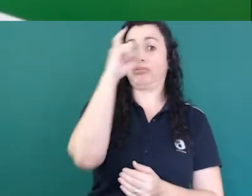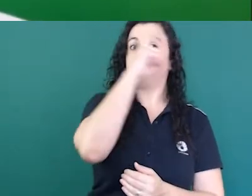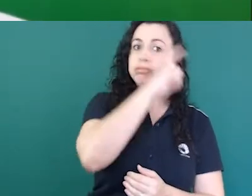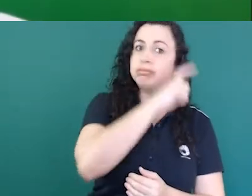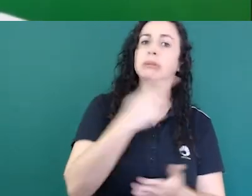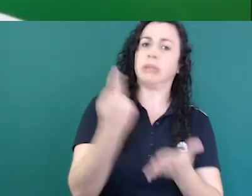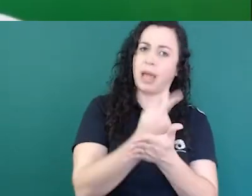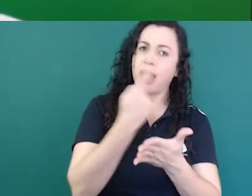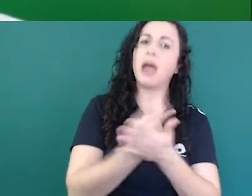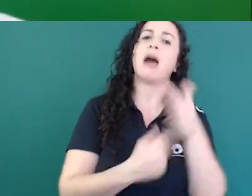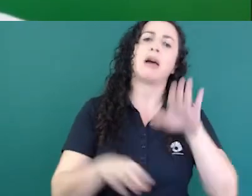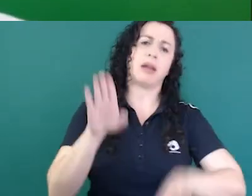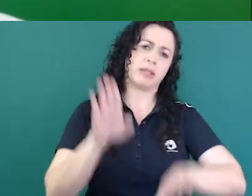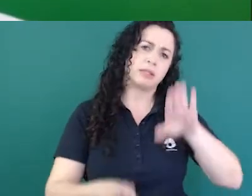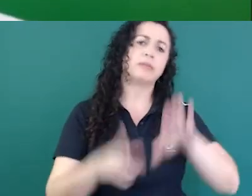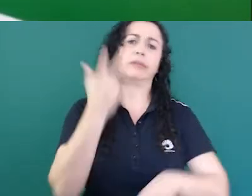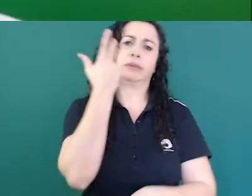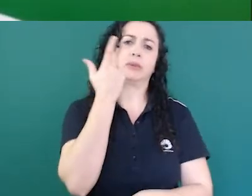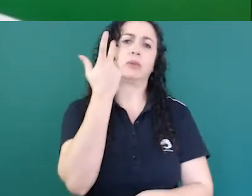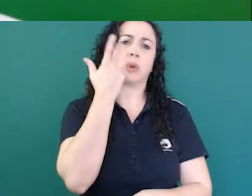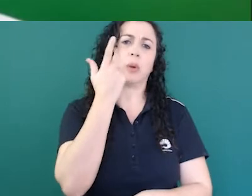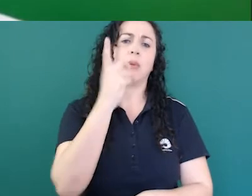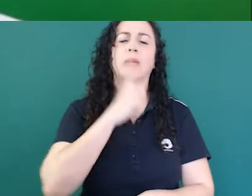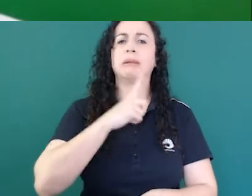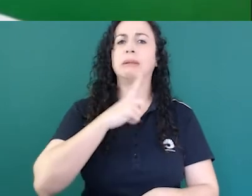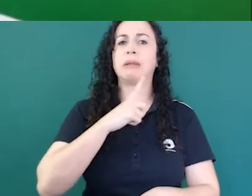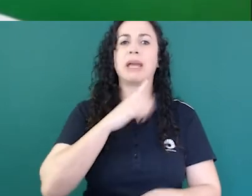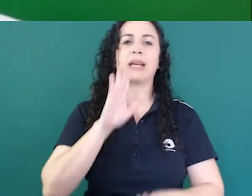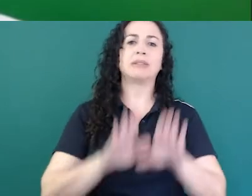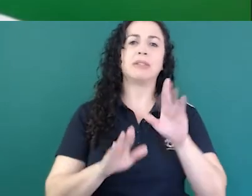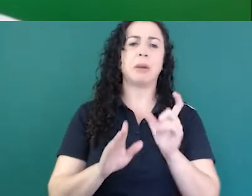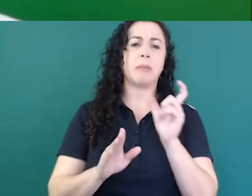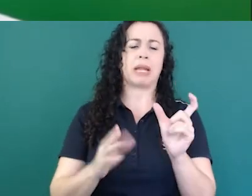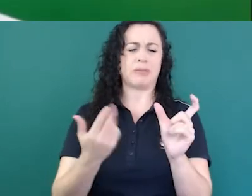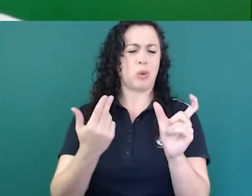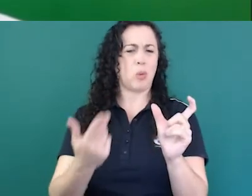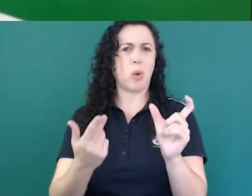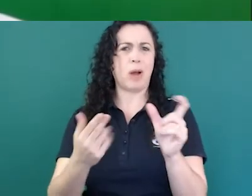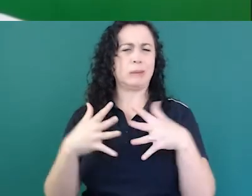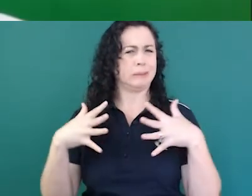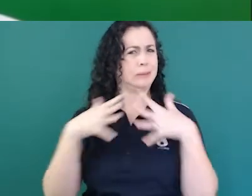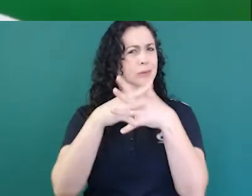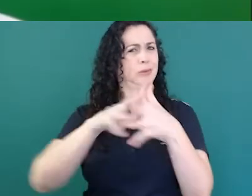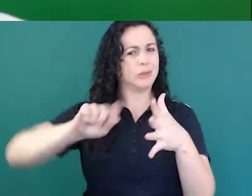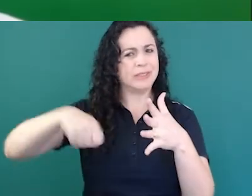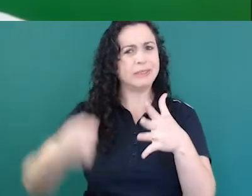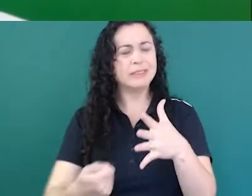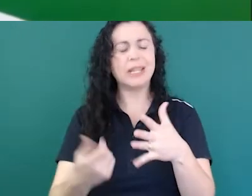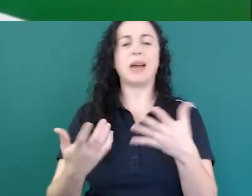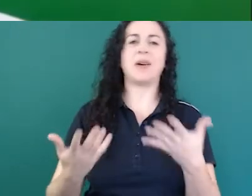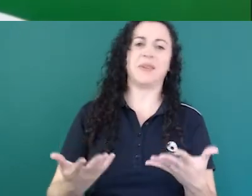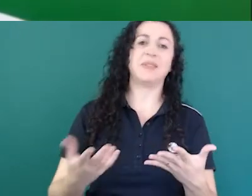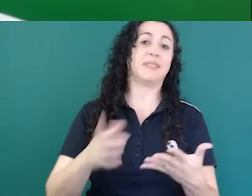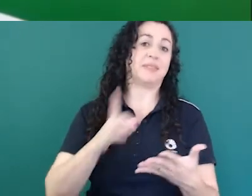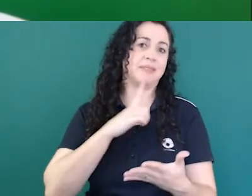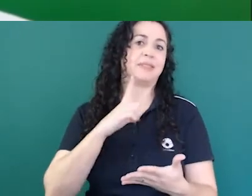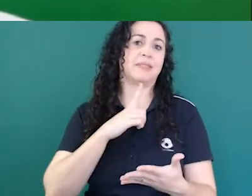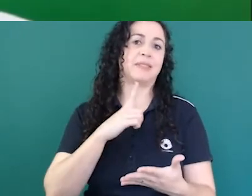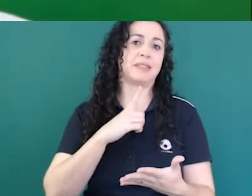dinâmica, existem ambigüidades, é um tratamento complexo, certo? Soma-se aí, pensando em uma língua